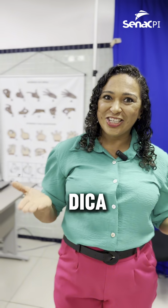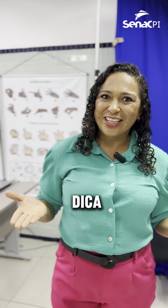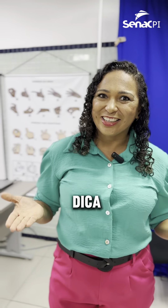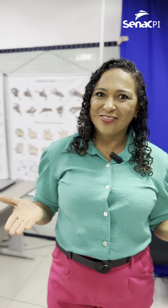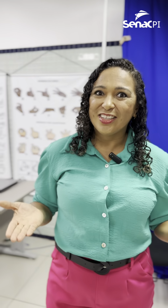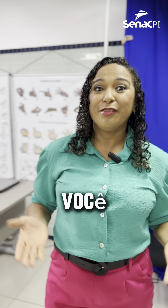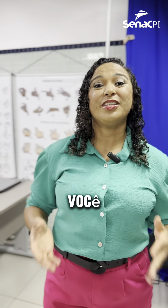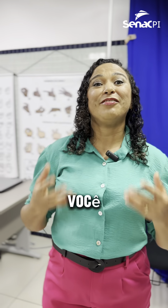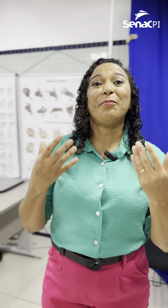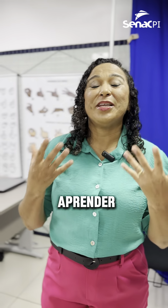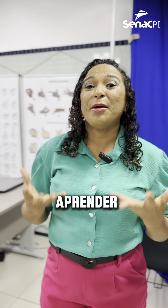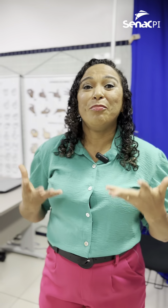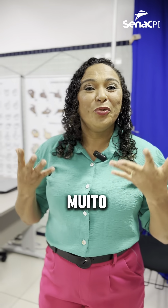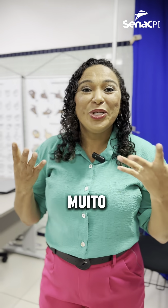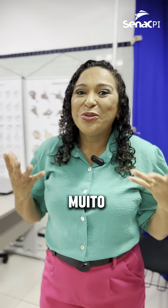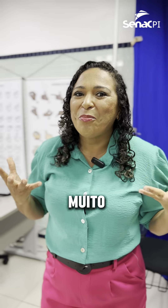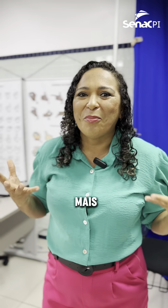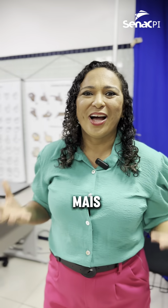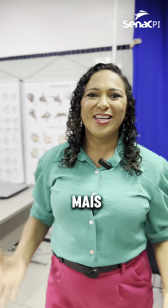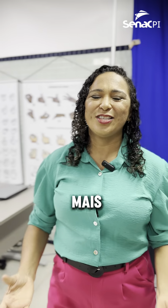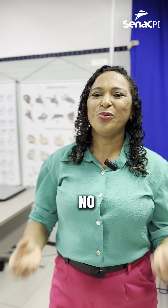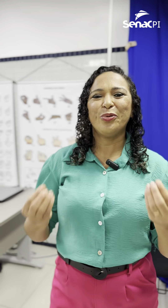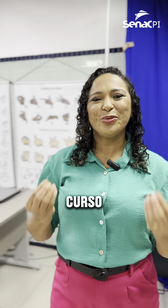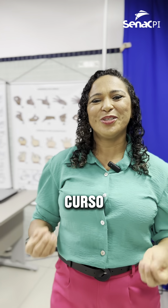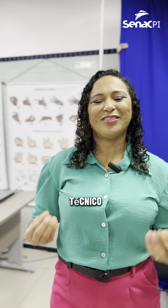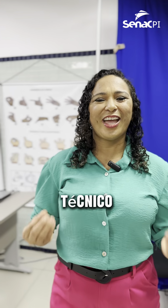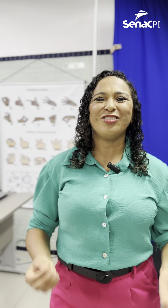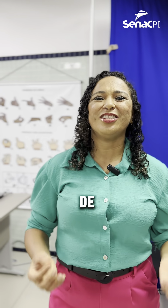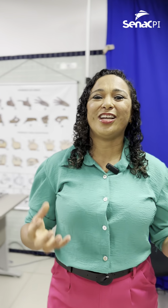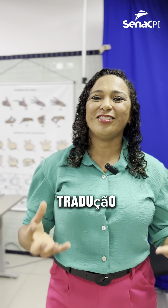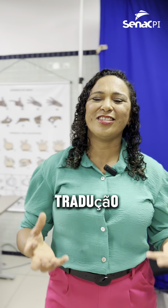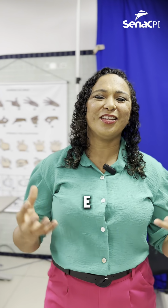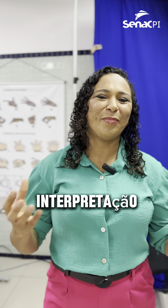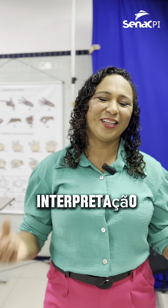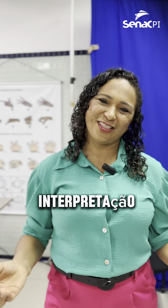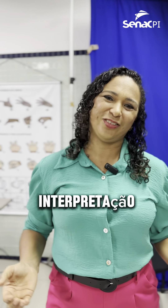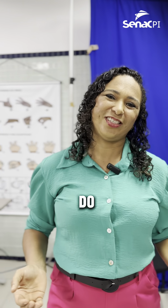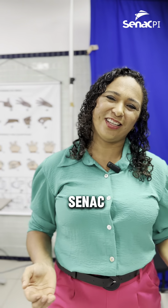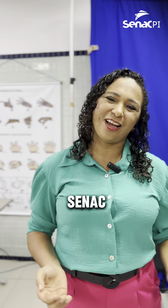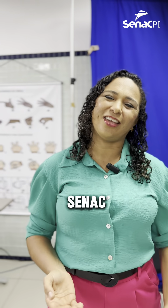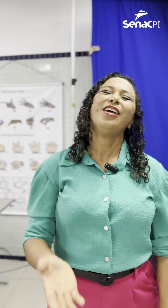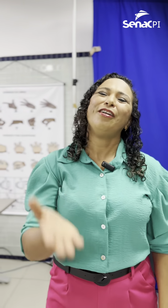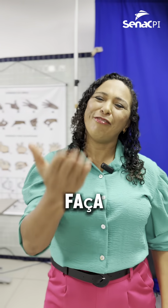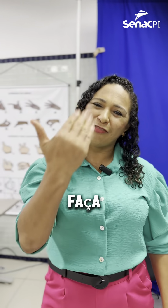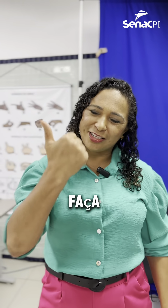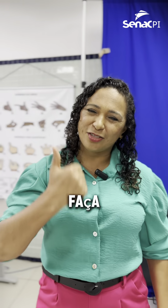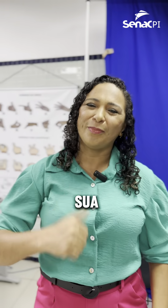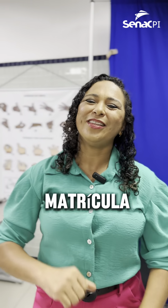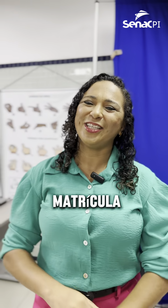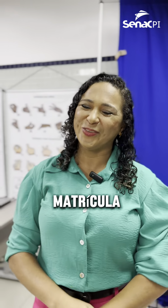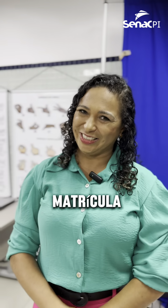dica? Você vai aprender muito mais no curso PEC e tradução e interpretação do cenário. Faça sua matricula.